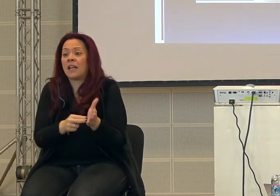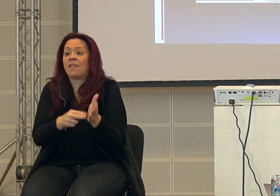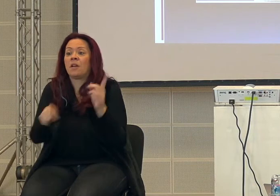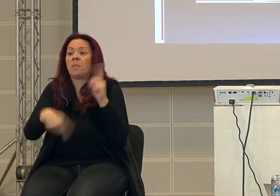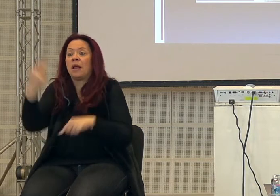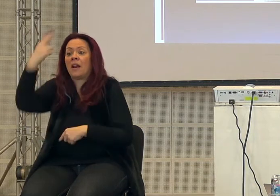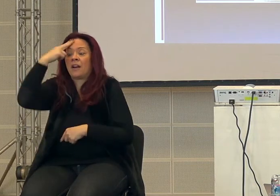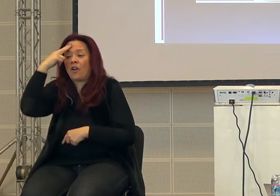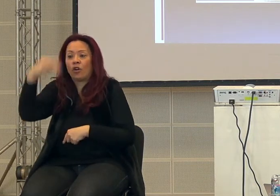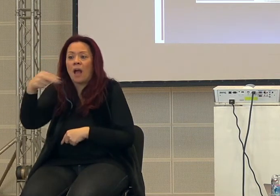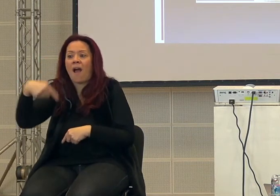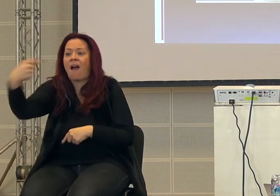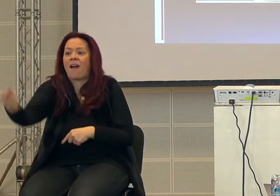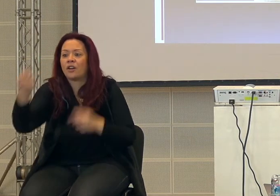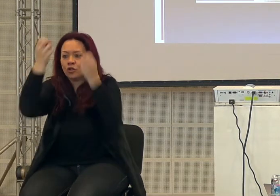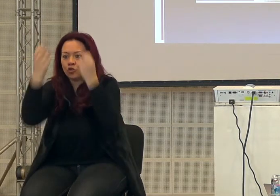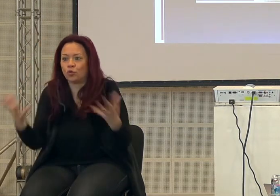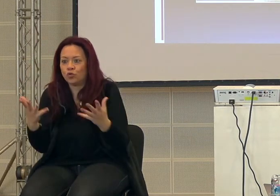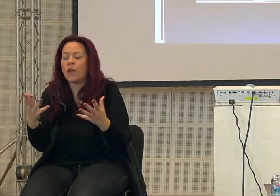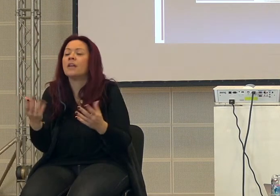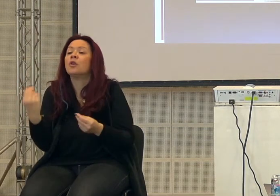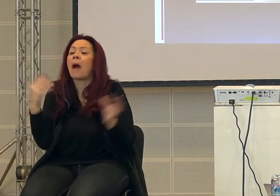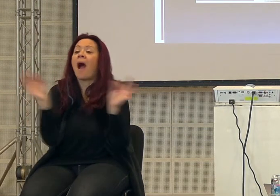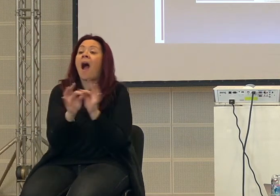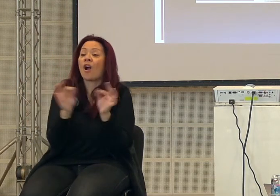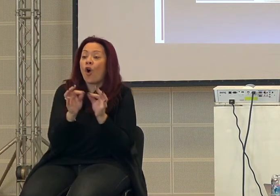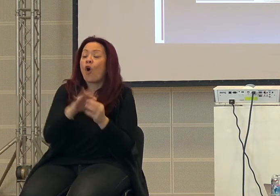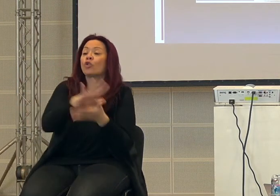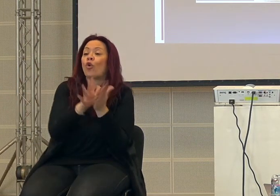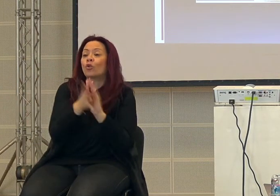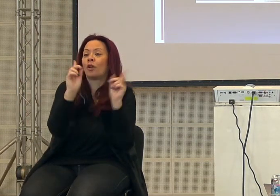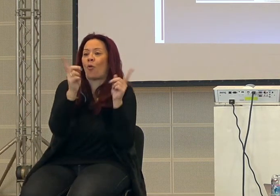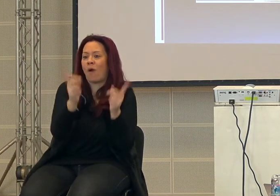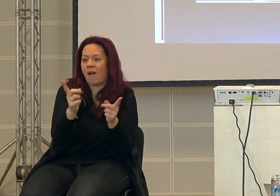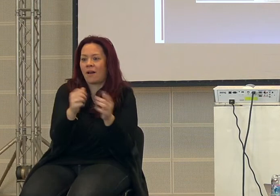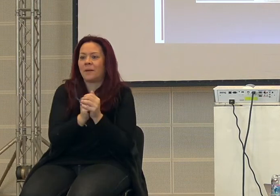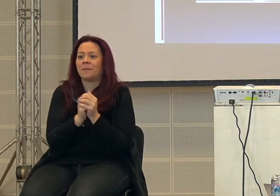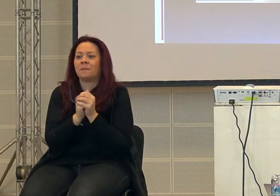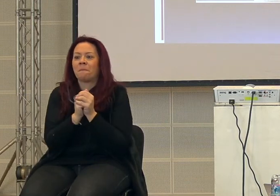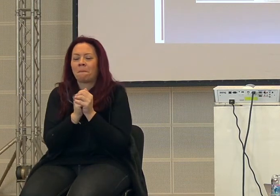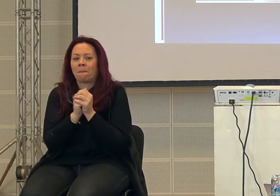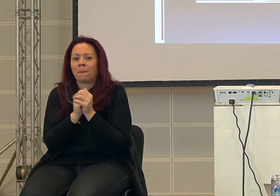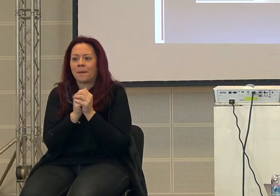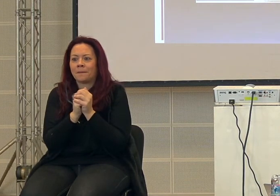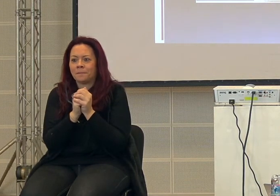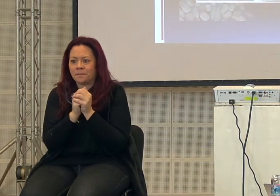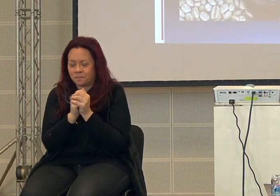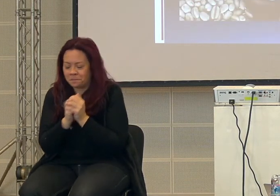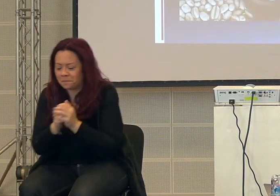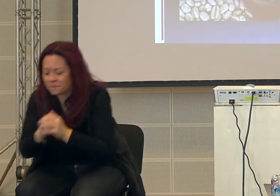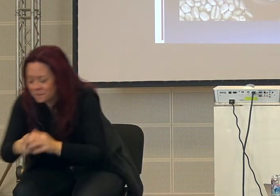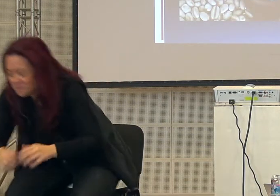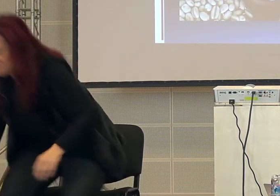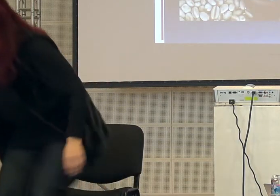dopo anni e anni quello che era successo e quali erano i termini contrattuali. Questo è stato un altro delle grandi